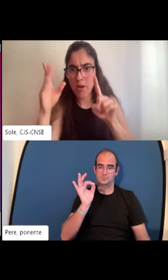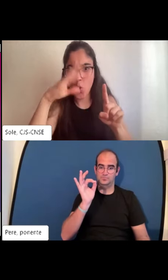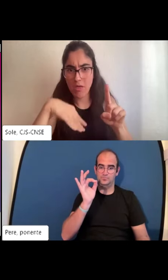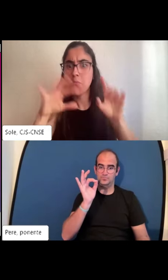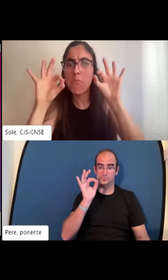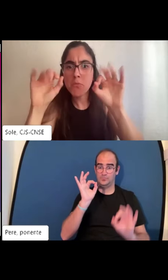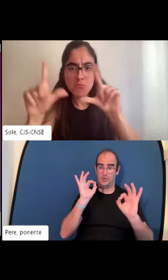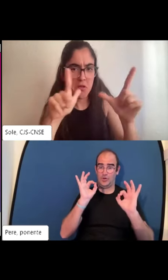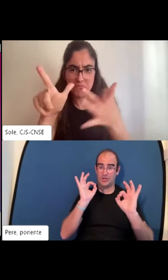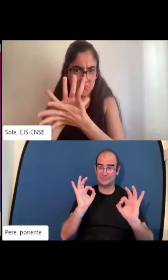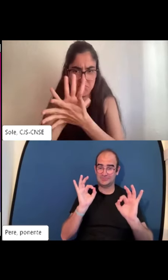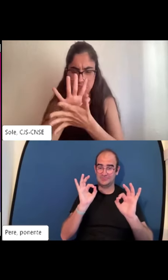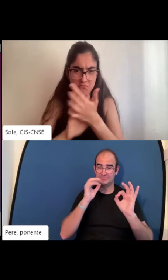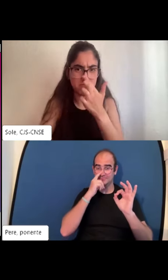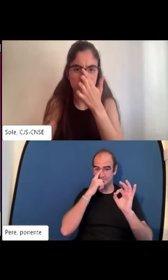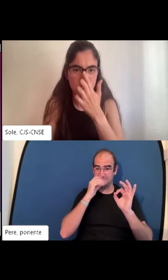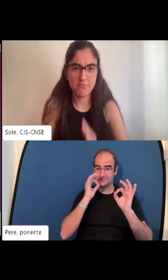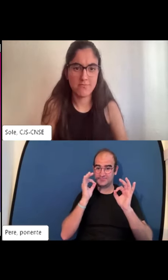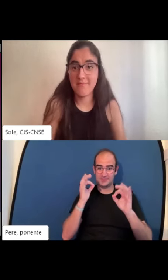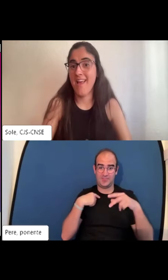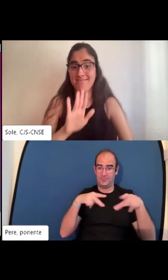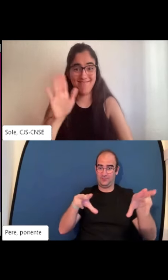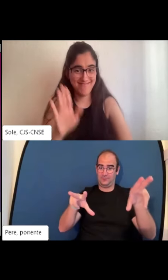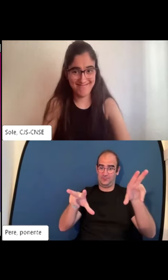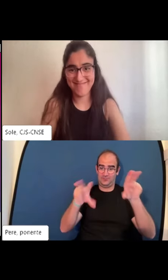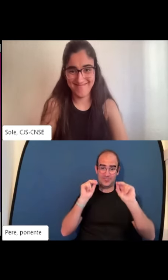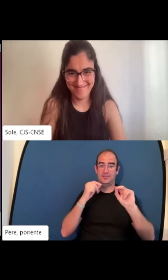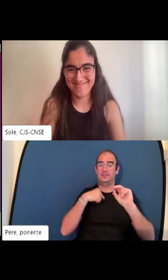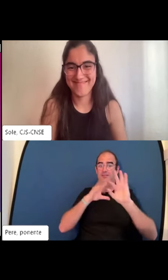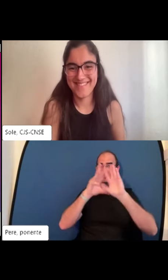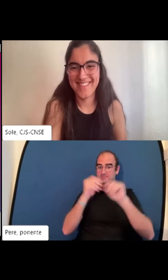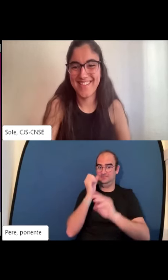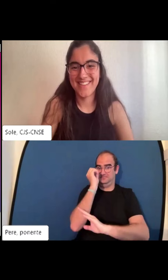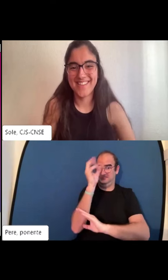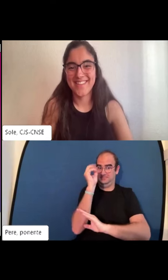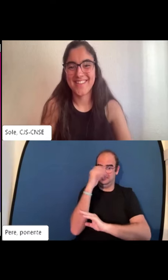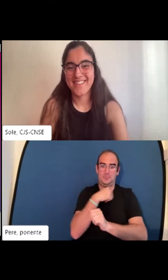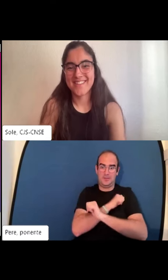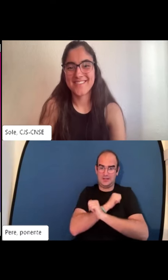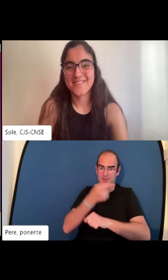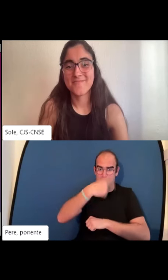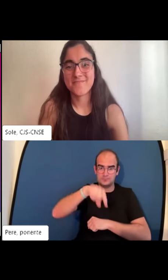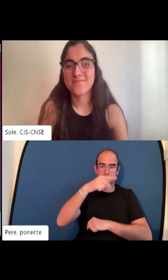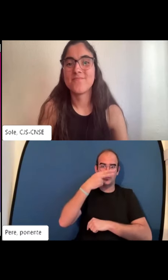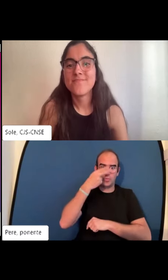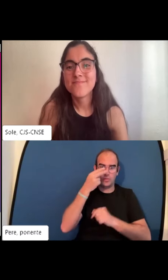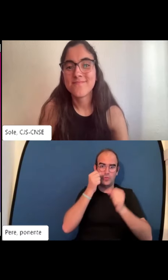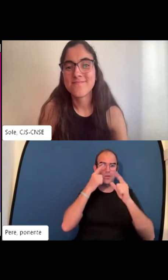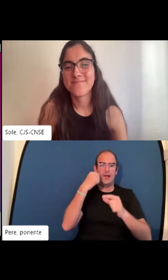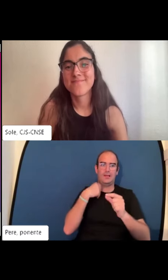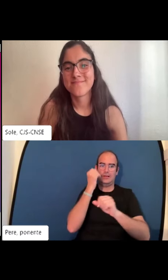mejor las transparencias van un poquito más tarde pero bueno parece ser que no nada nada justo